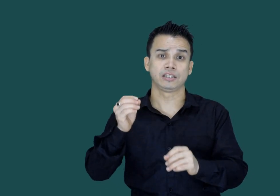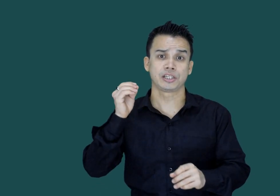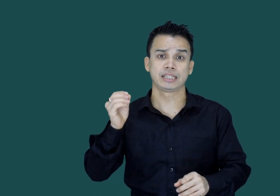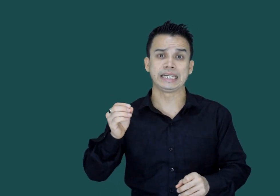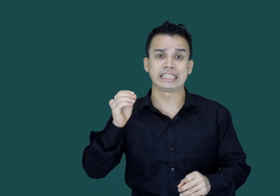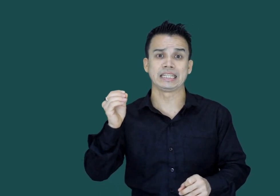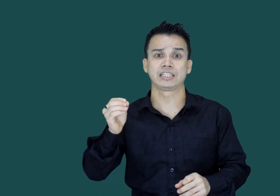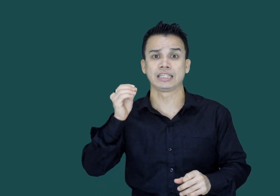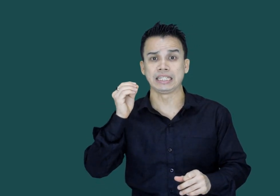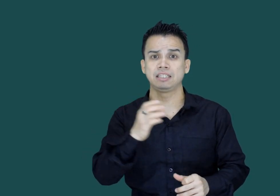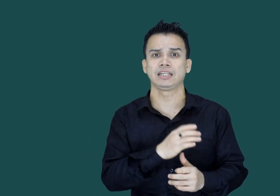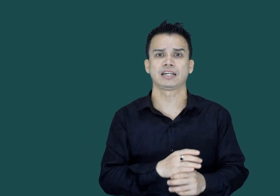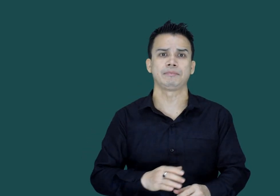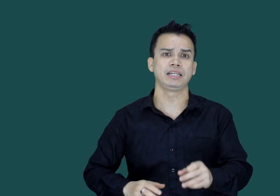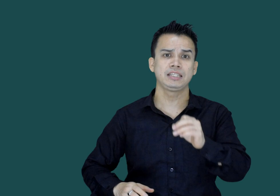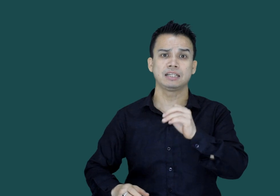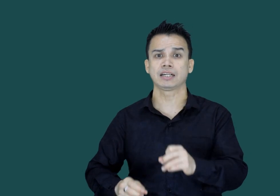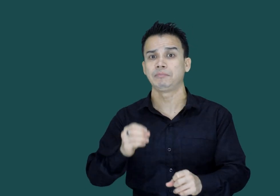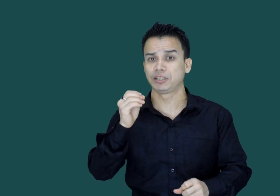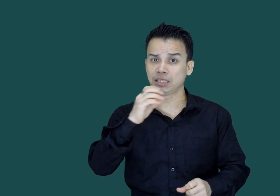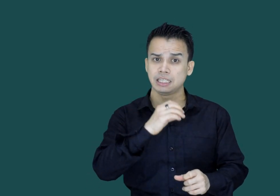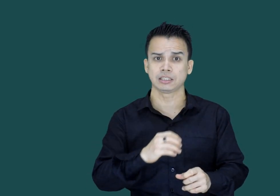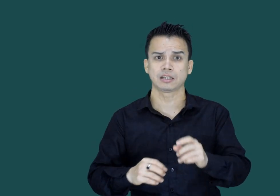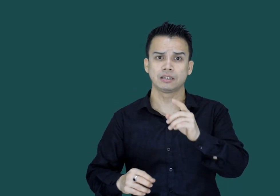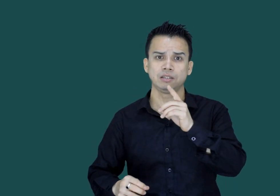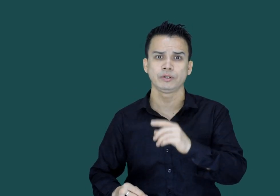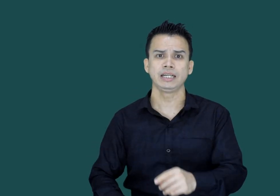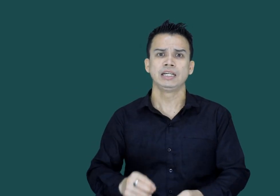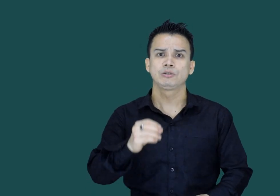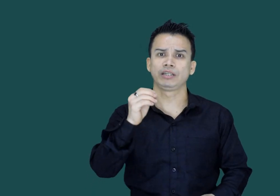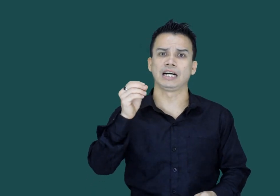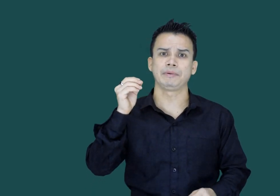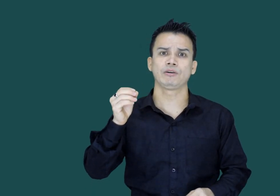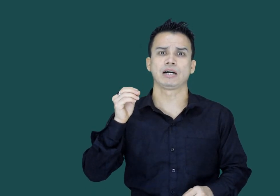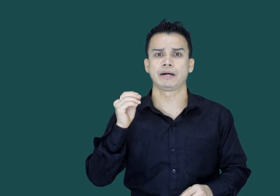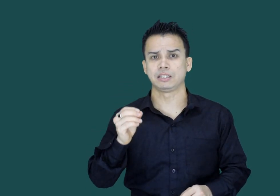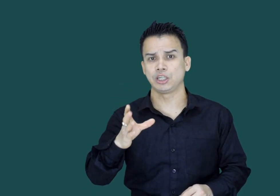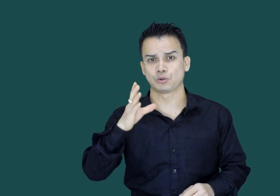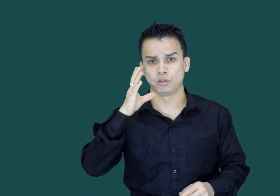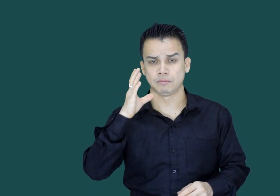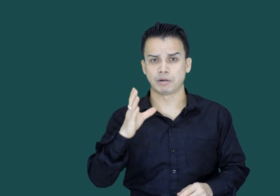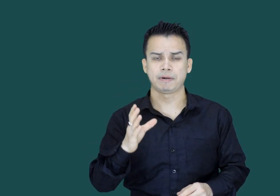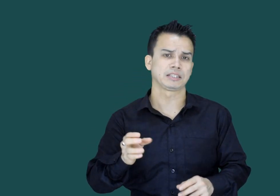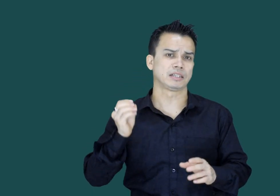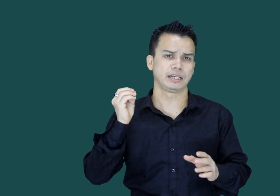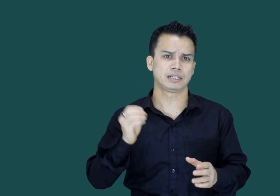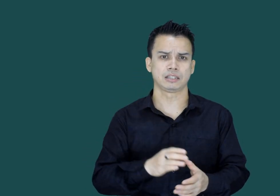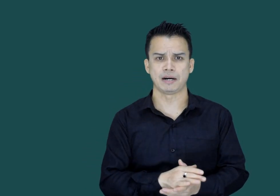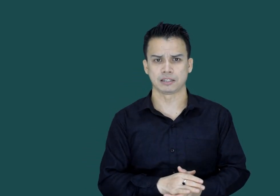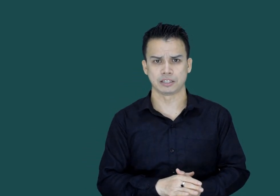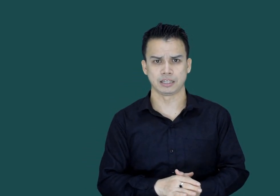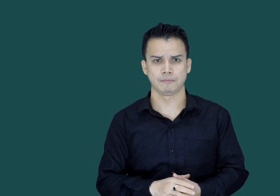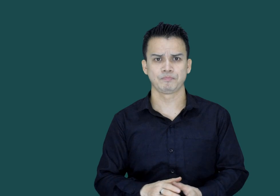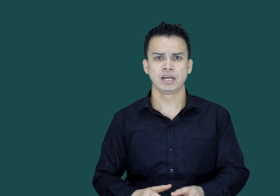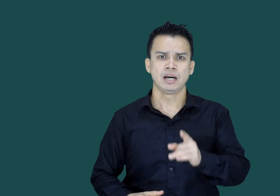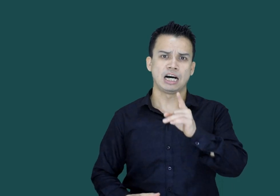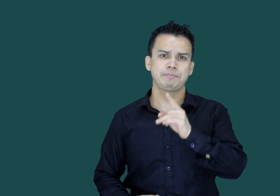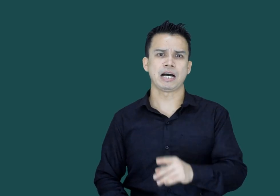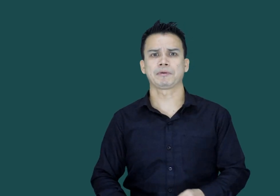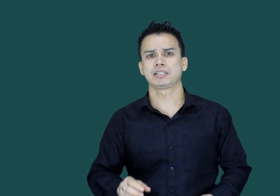نشے کے اس لڈ سے اتنی خراب ہیں کہ اگر ہم جلدی ہی زترک نہیں ہوئے تو یہ ہمیں اور ہمارے دیش کو برباد کر دے گا تباہ کر دے گا آج میں آپ کے